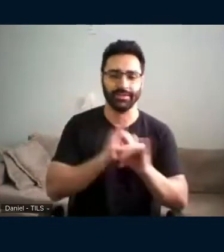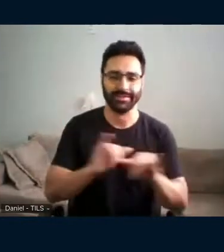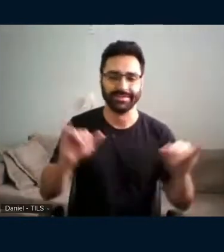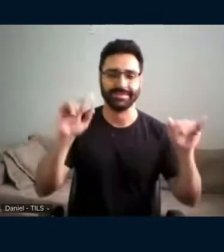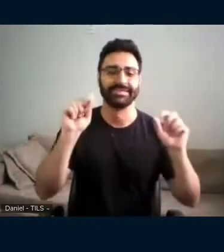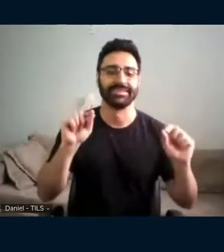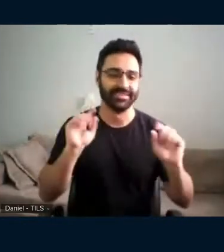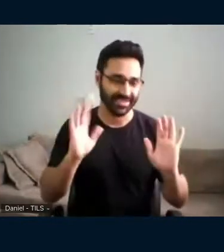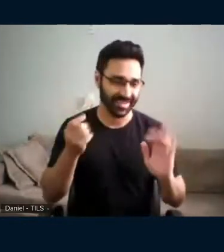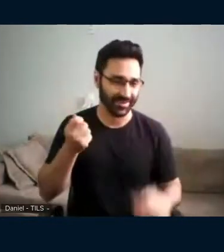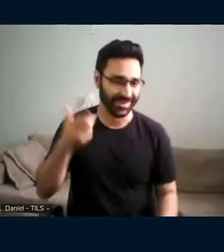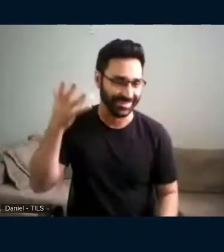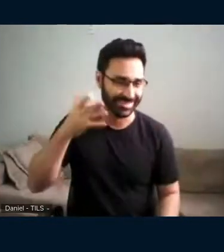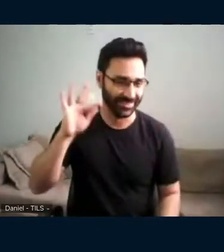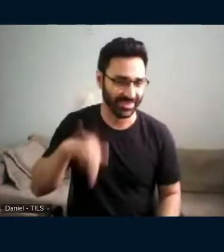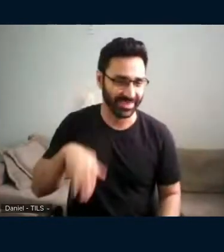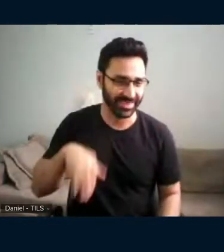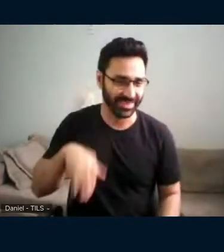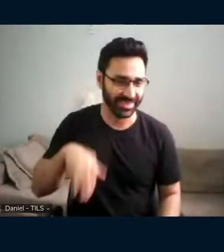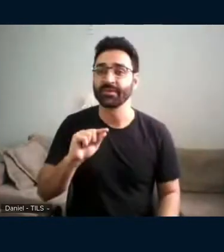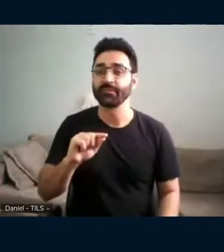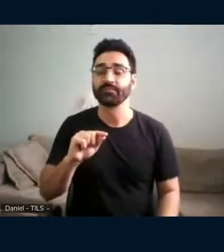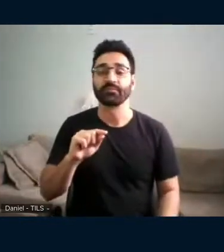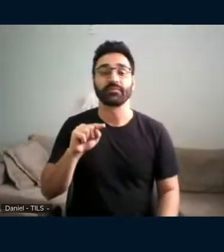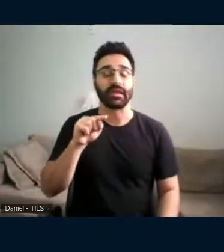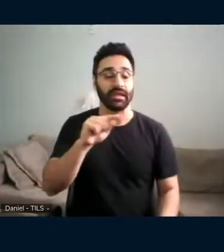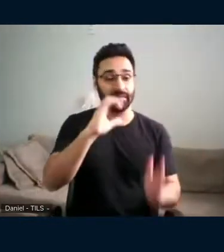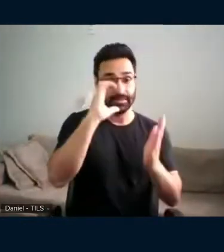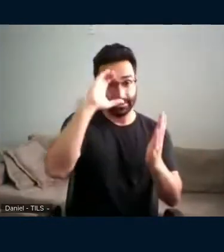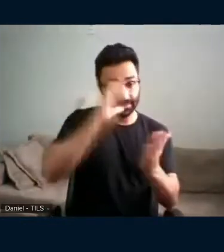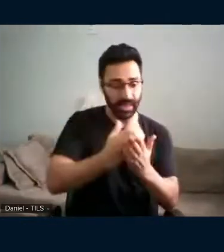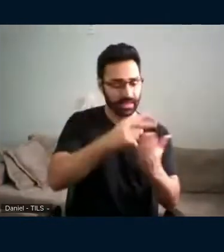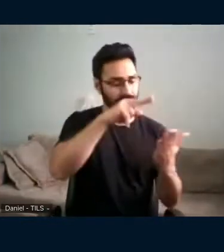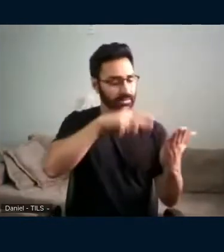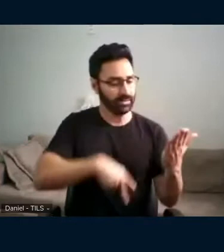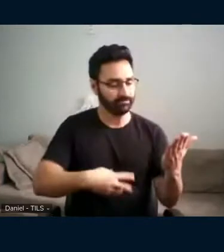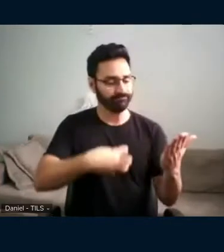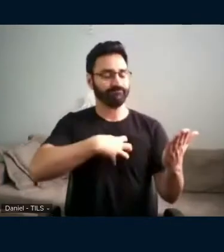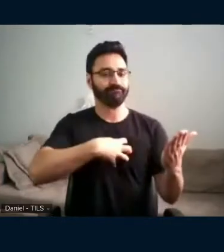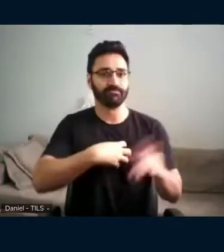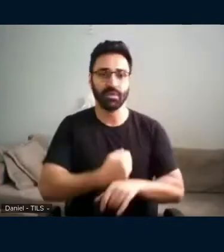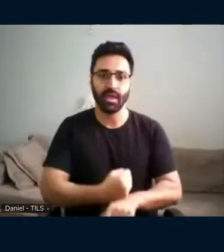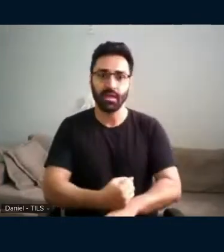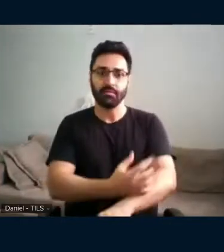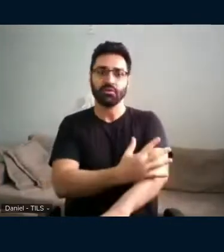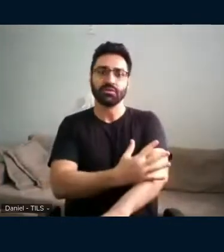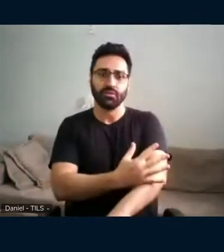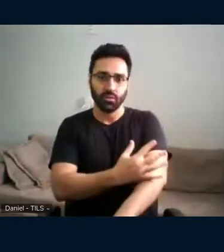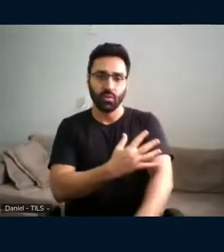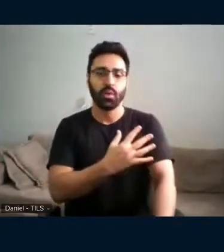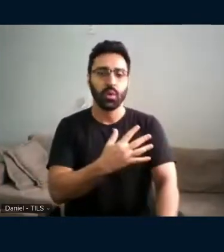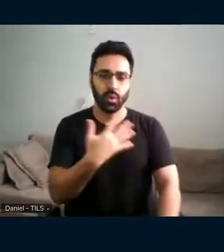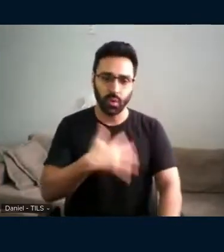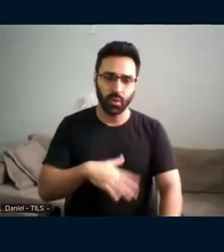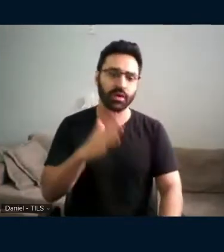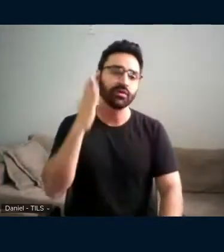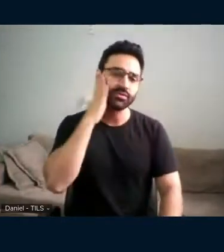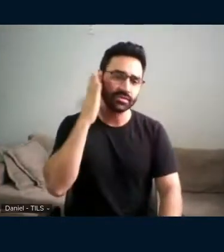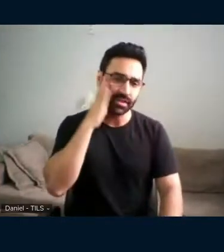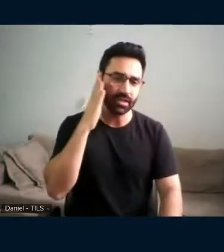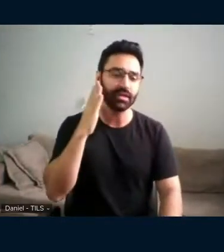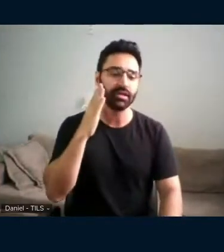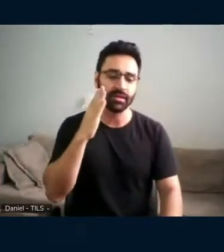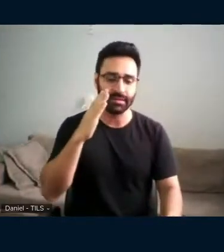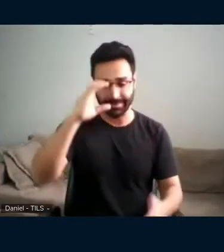já estou terminando a minha fala, eu quero dizer que essa tese me emocionou bastante, eu sei que no momento da tese no